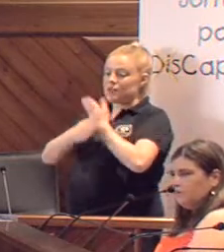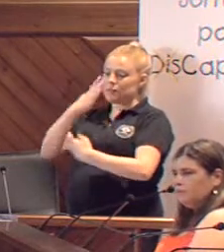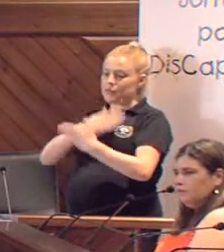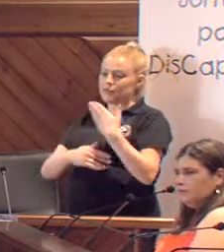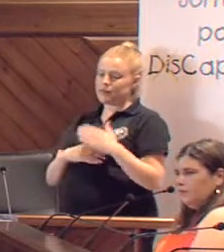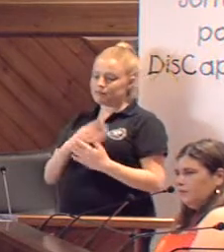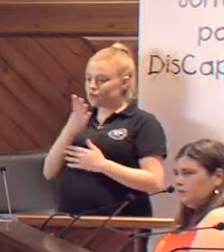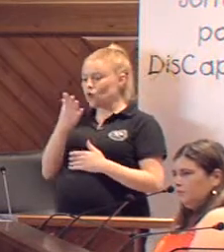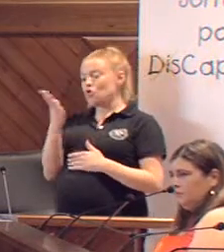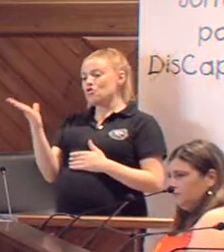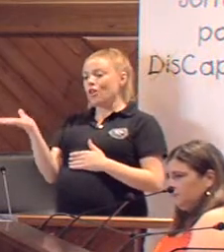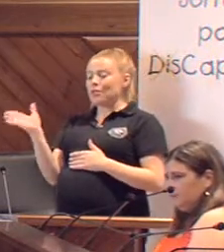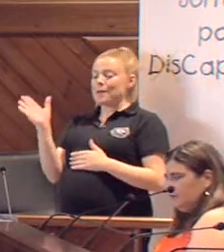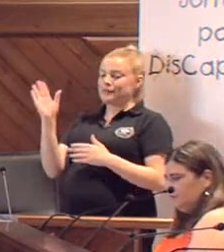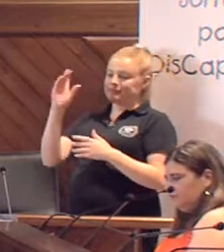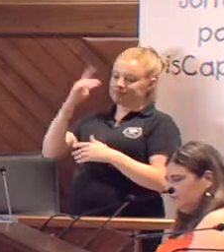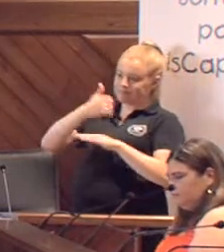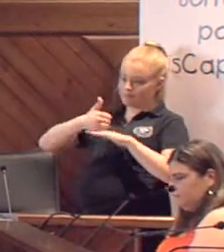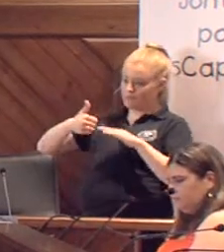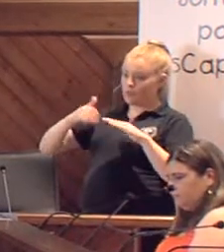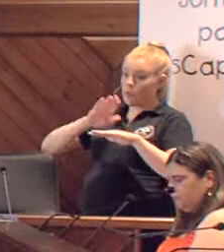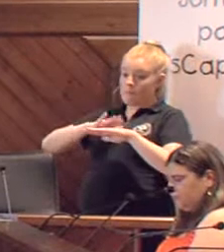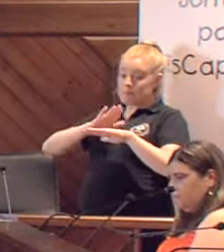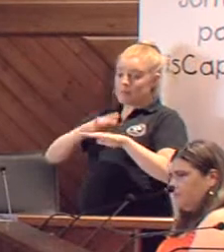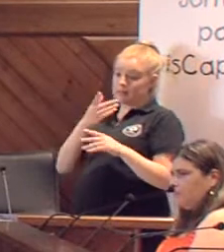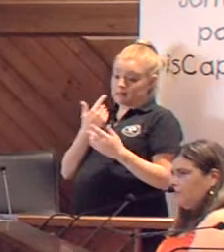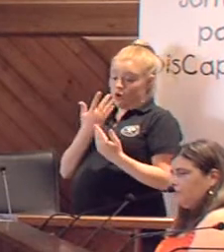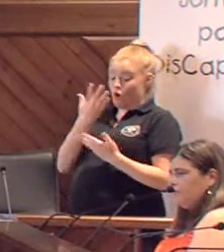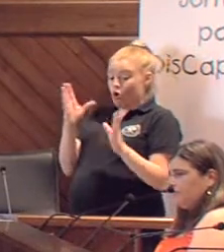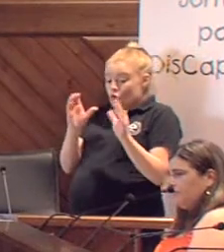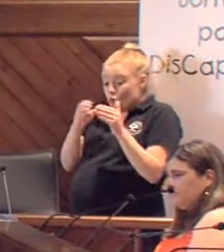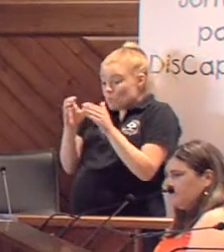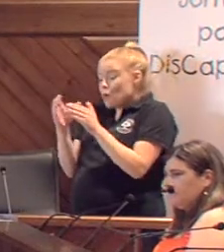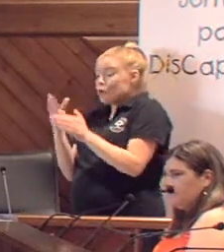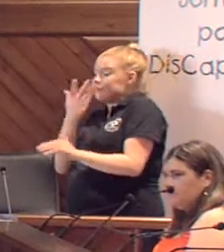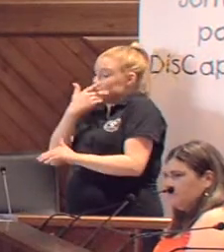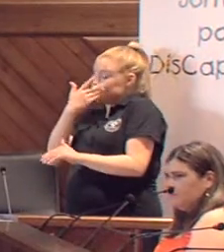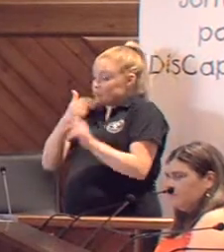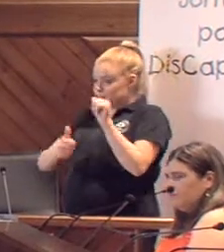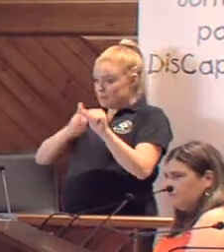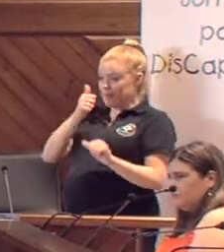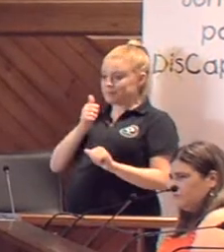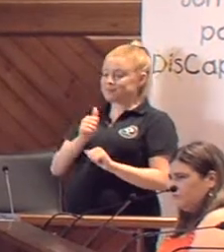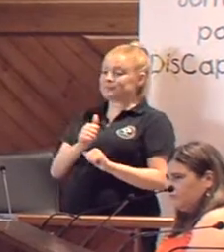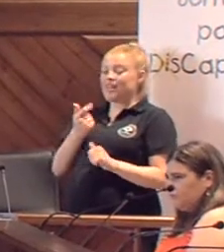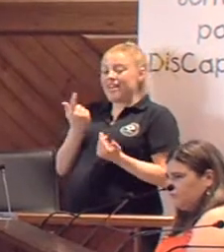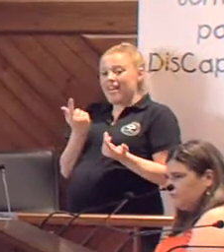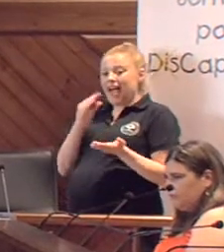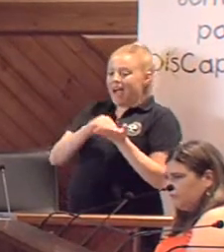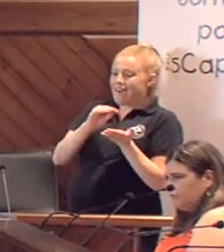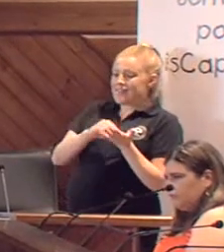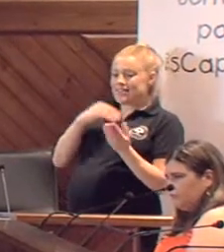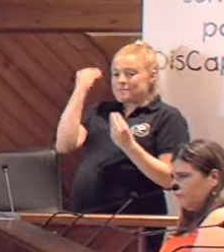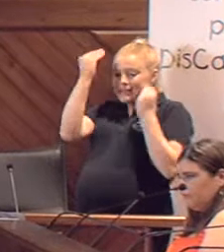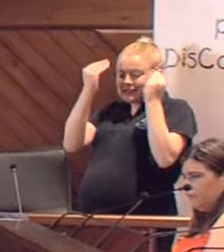con el resto de la población, para mayor conocimiento de estos mismos colectivos. A veces los prejuicios vienen de